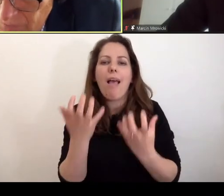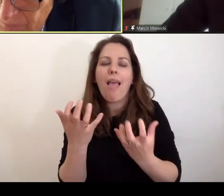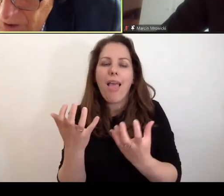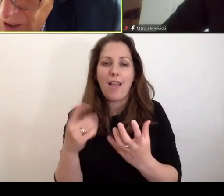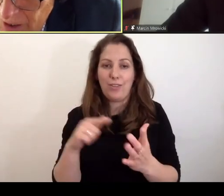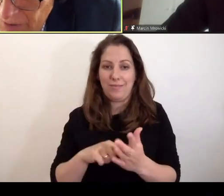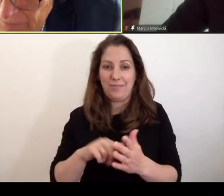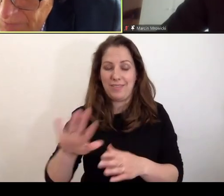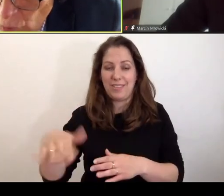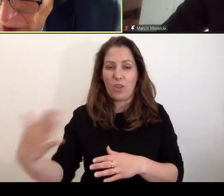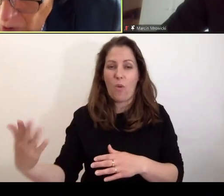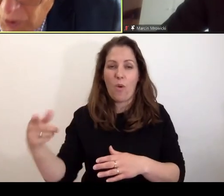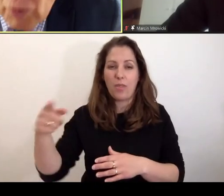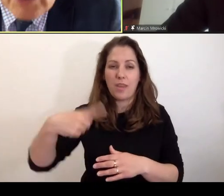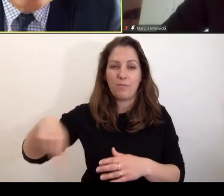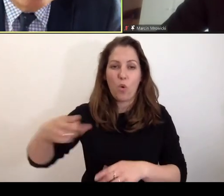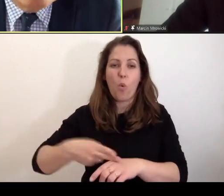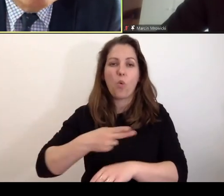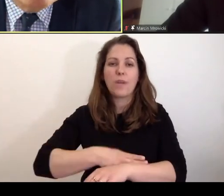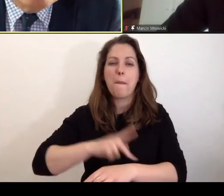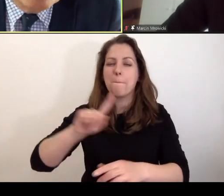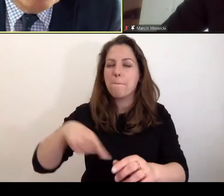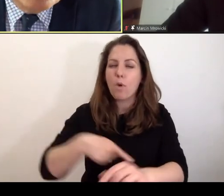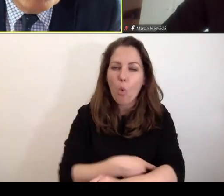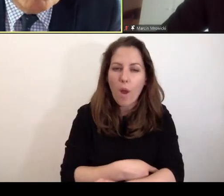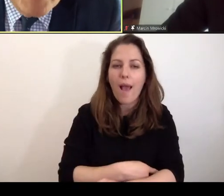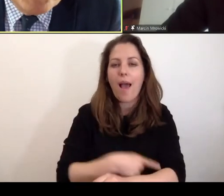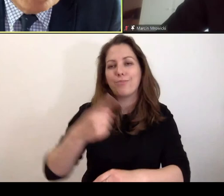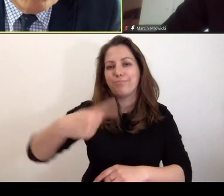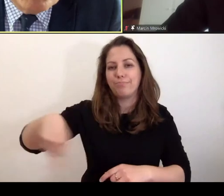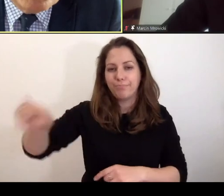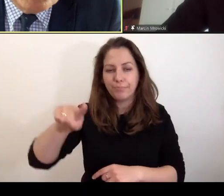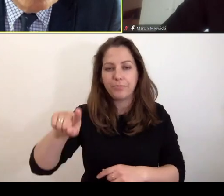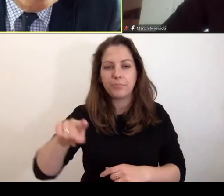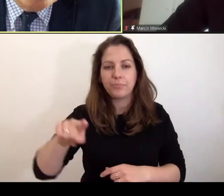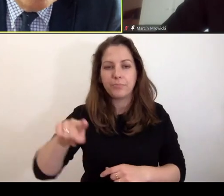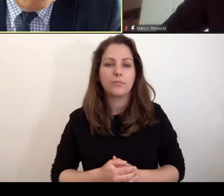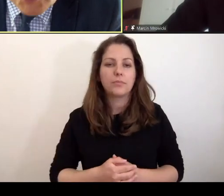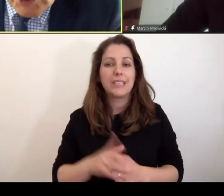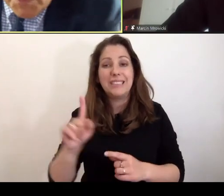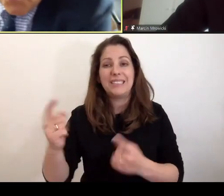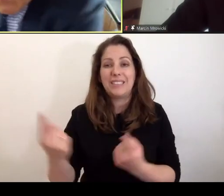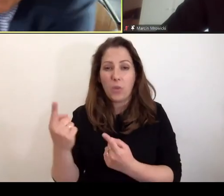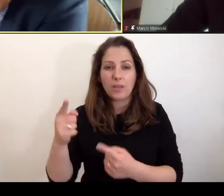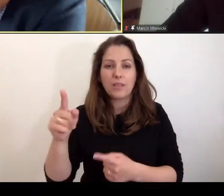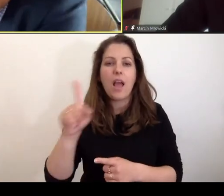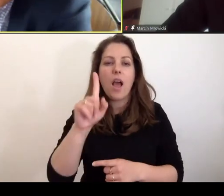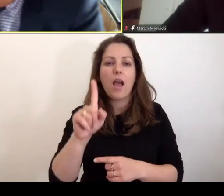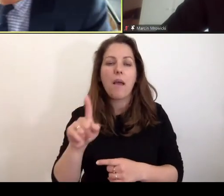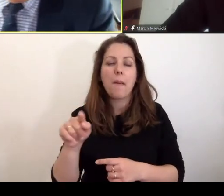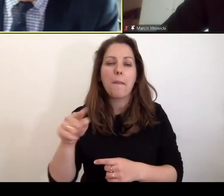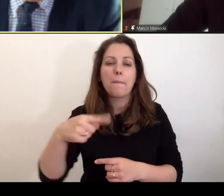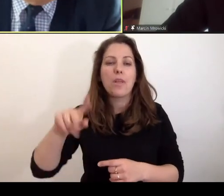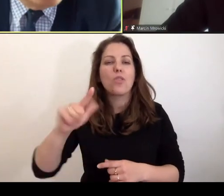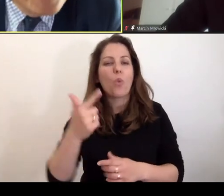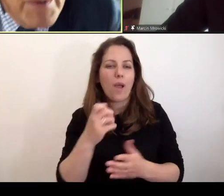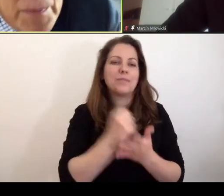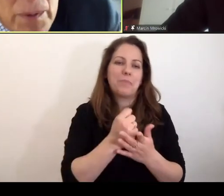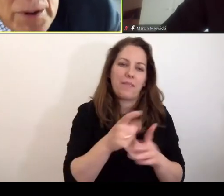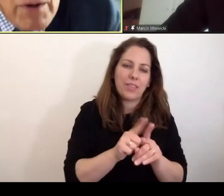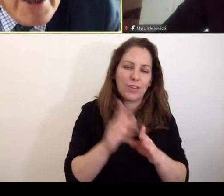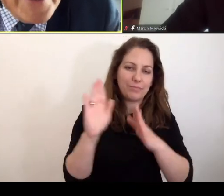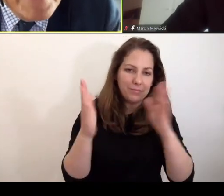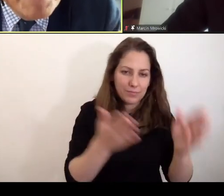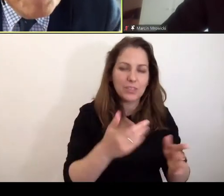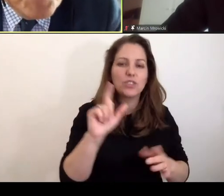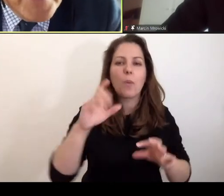strony Urzędu Prokuratorskiego, żeby ujawniać te okoliczności. Przechodzę powolutku do tej drugiej kwestii, o której pan